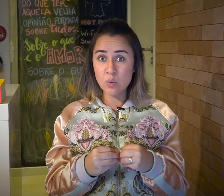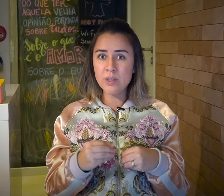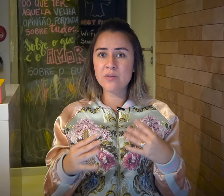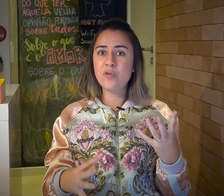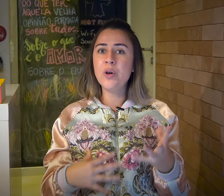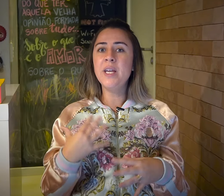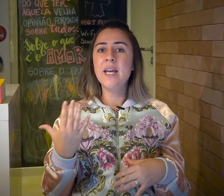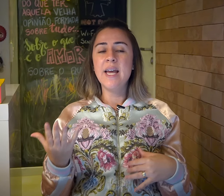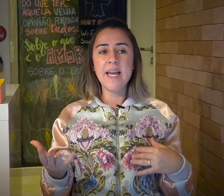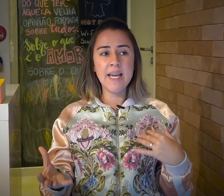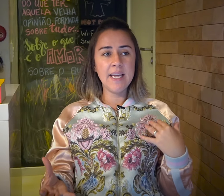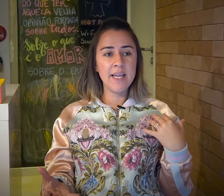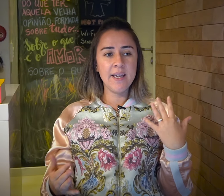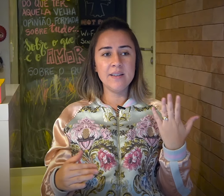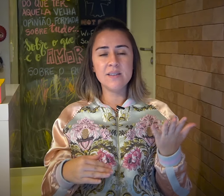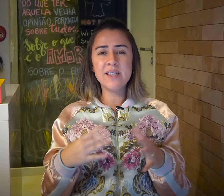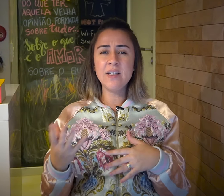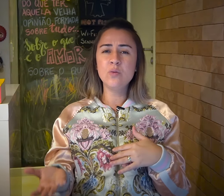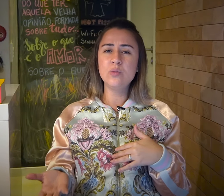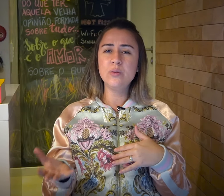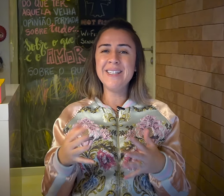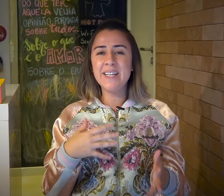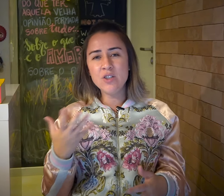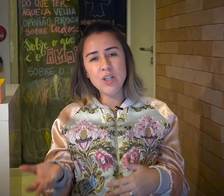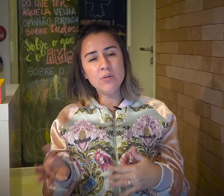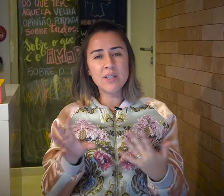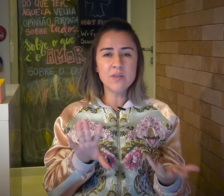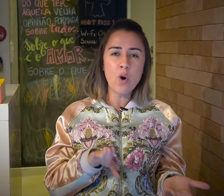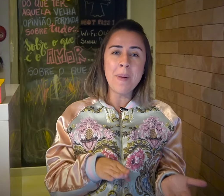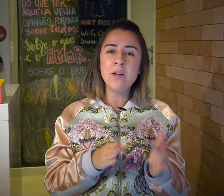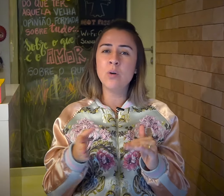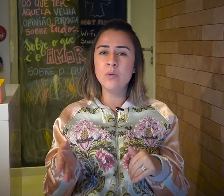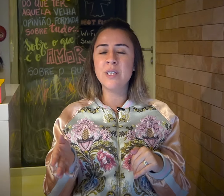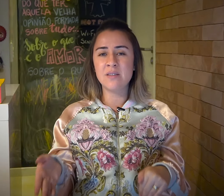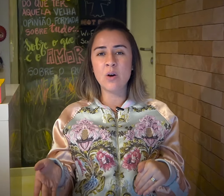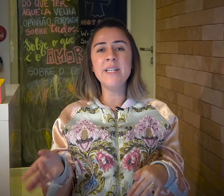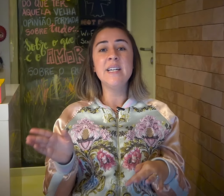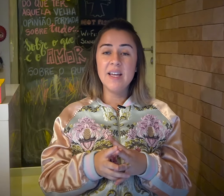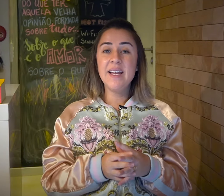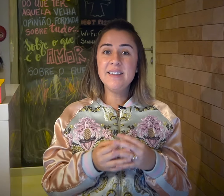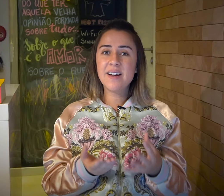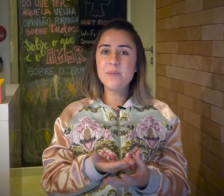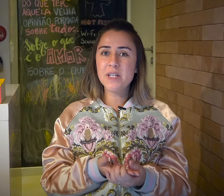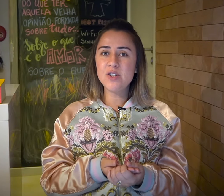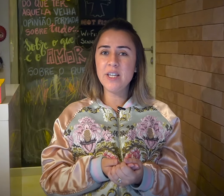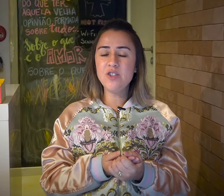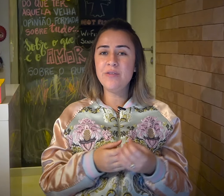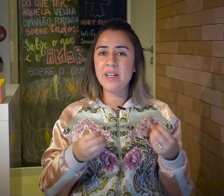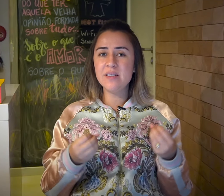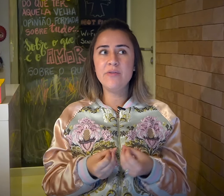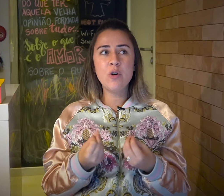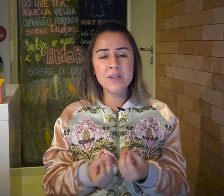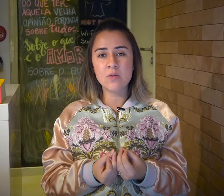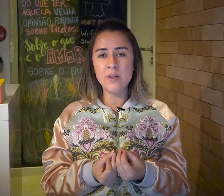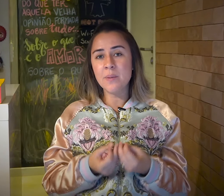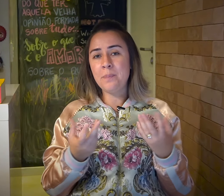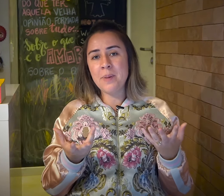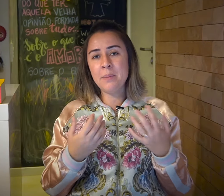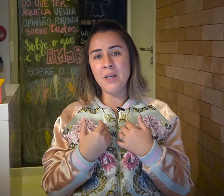surdas foi sendo entendido e transformado ao longo da história, ele traz pra gente várias informações que pra mim,